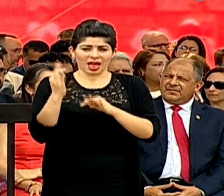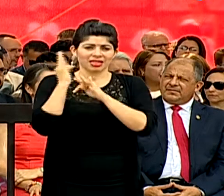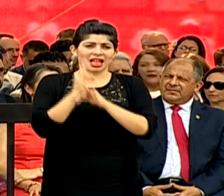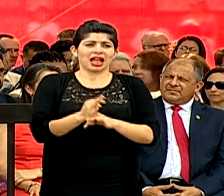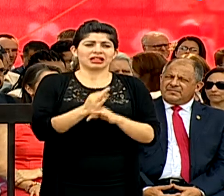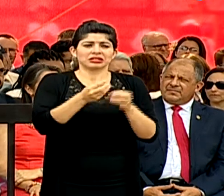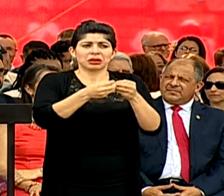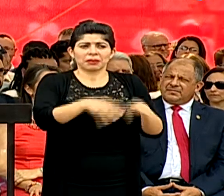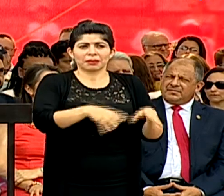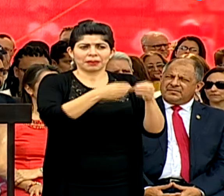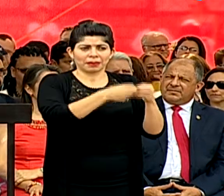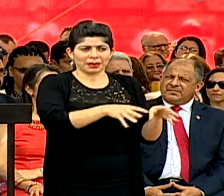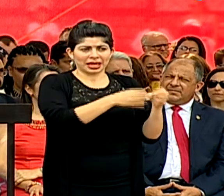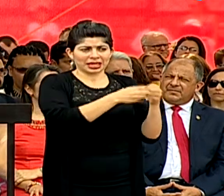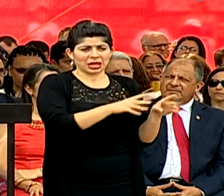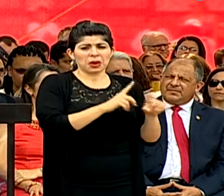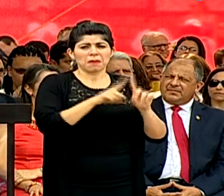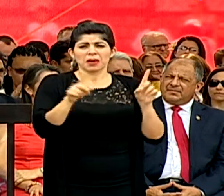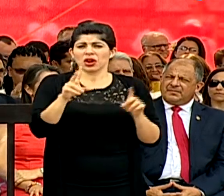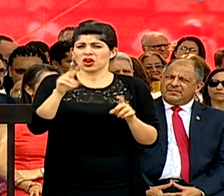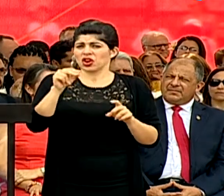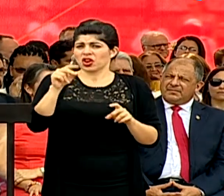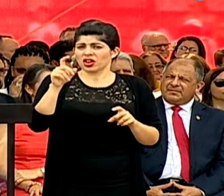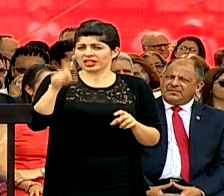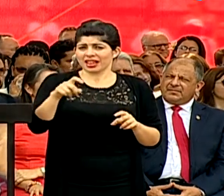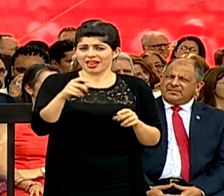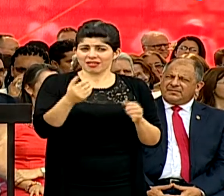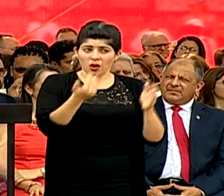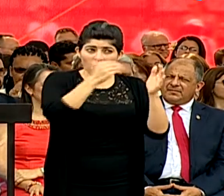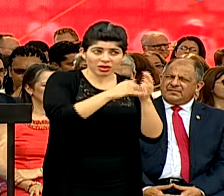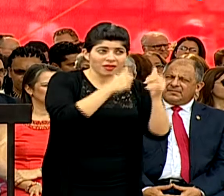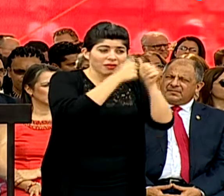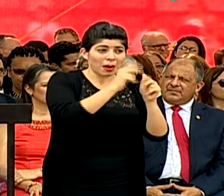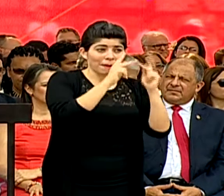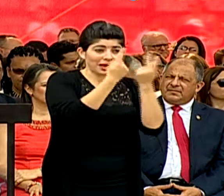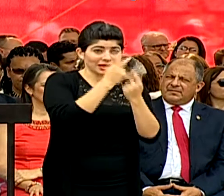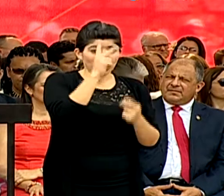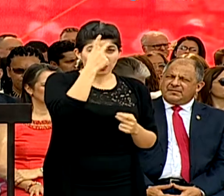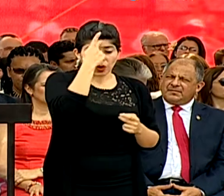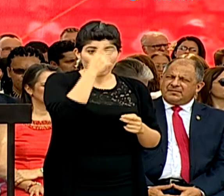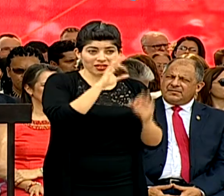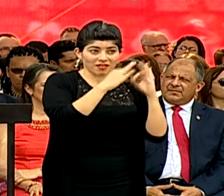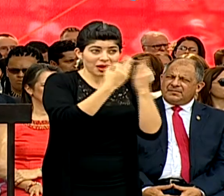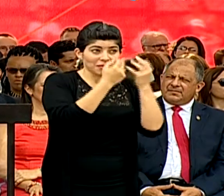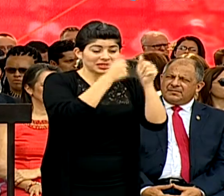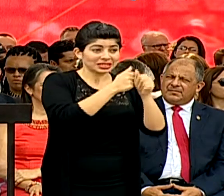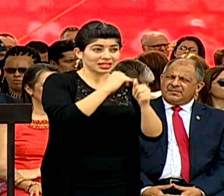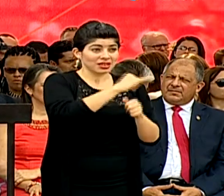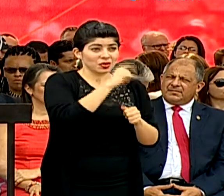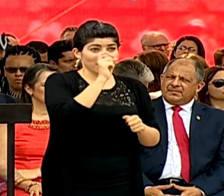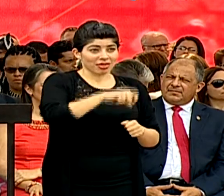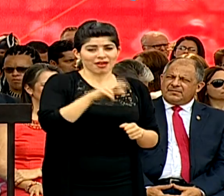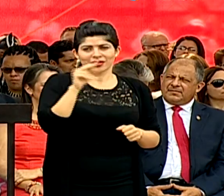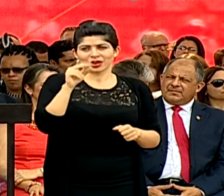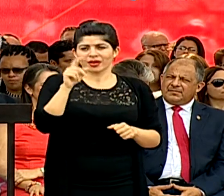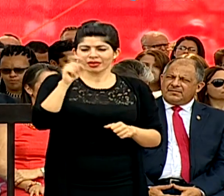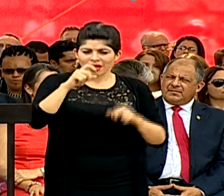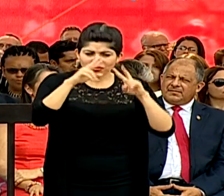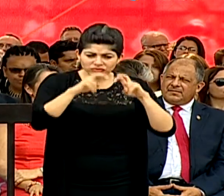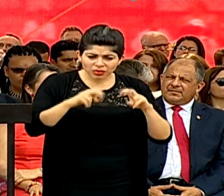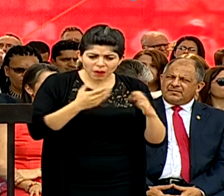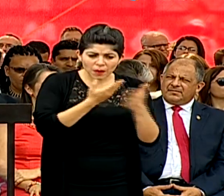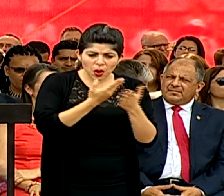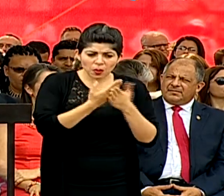se han perdido. Y no, no digo que deberíamos de seguir a los partidos políticos que siguen nuestras familias, sin analizar sus propuestas